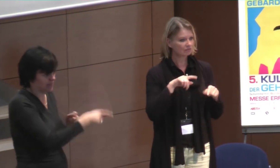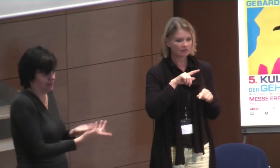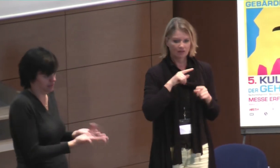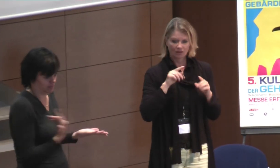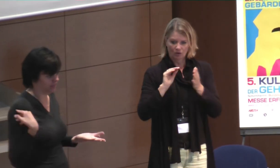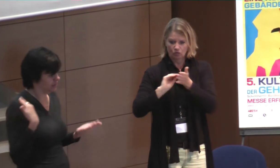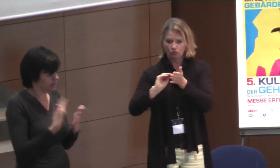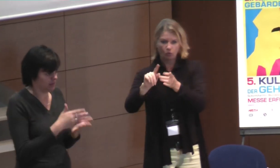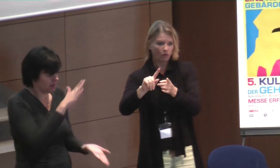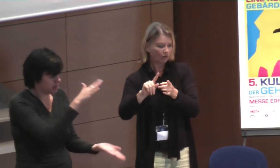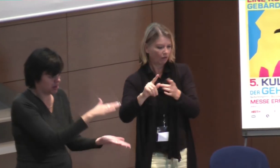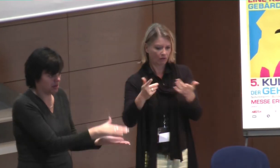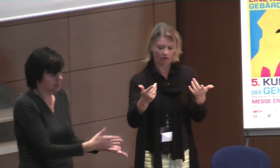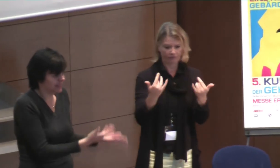wirklich nochmal verringen zu geben.